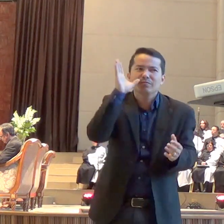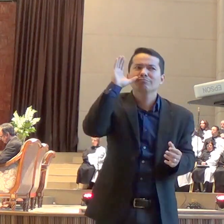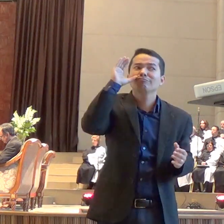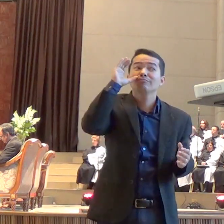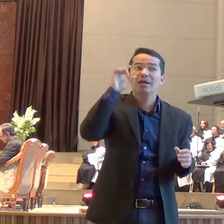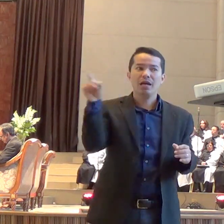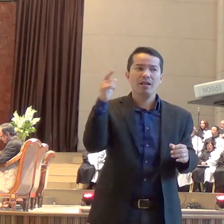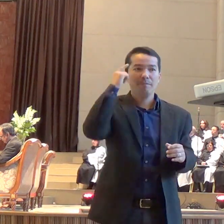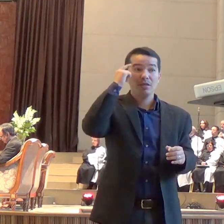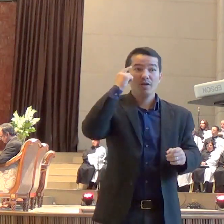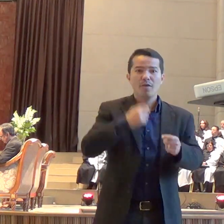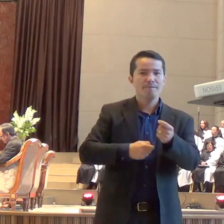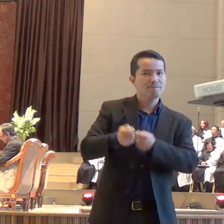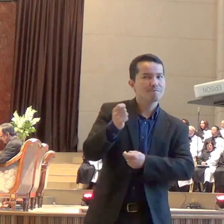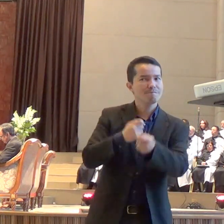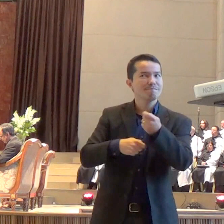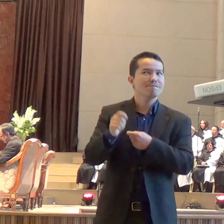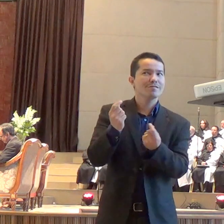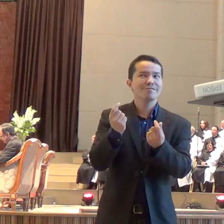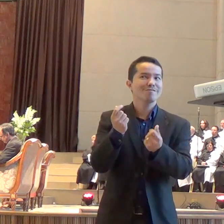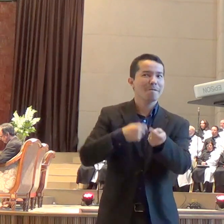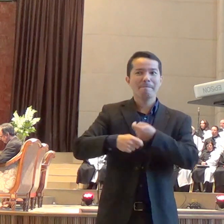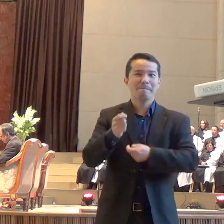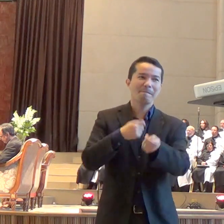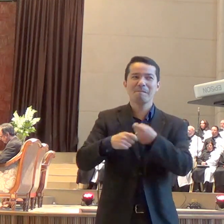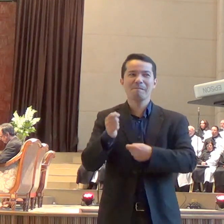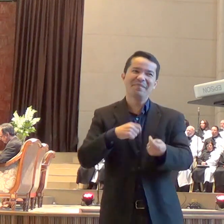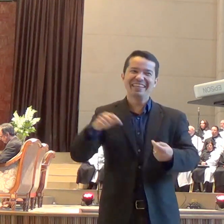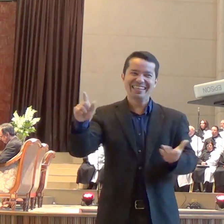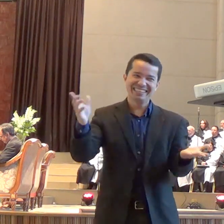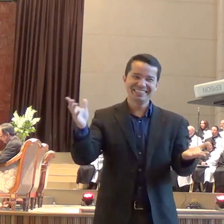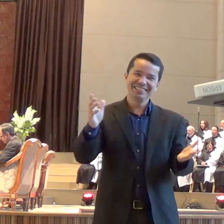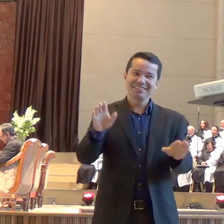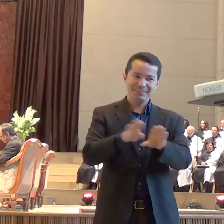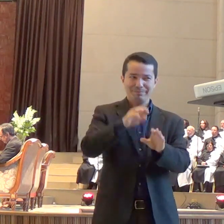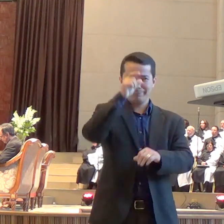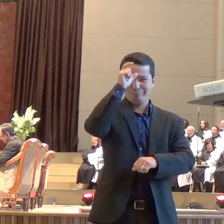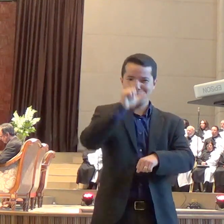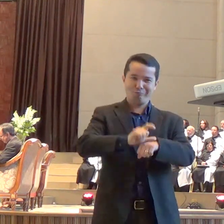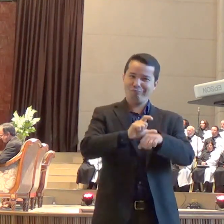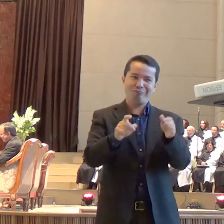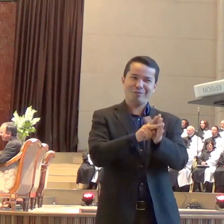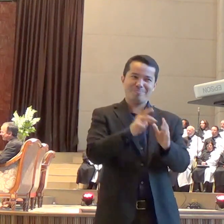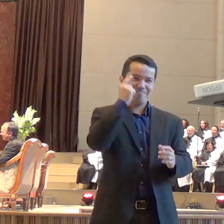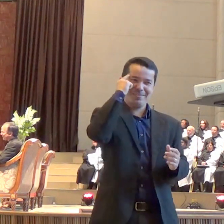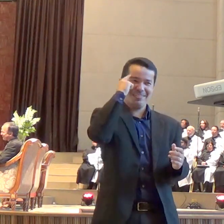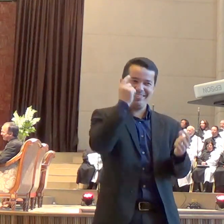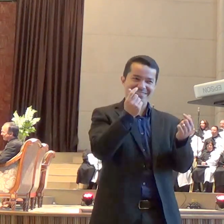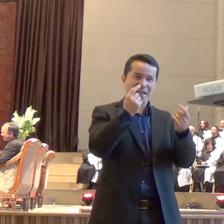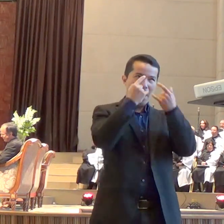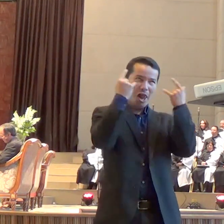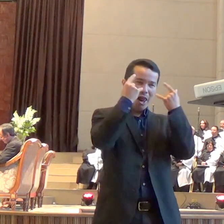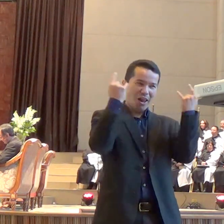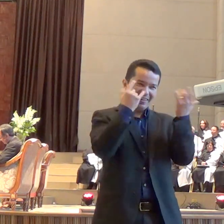negócio, estava pensando em dinheiro. também era turca, então tem lógica, não é?